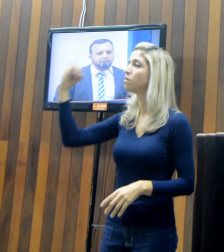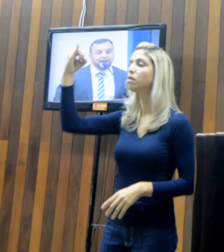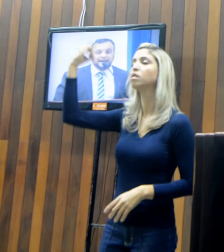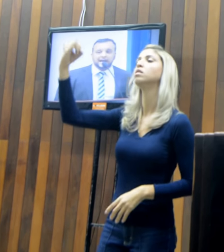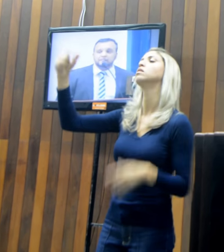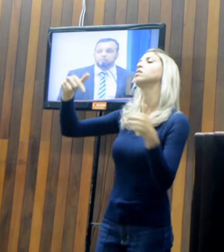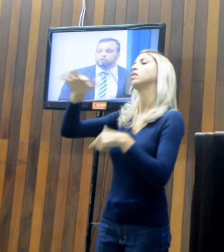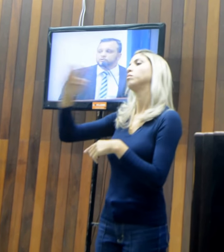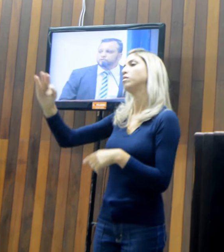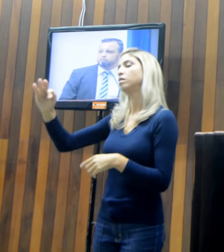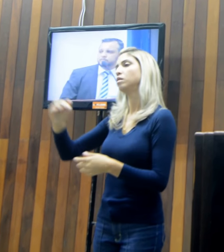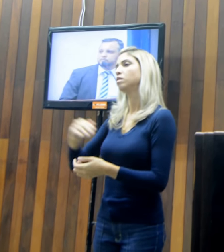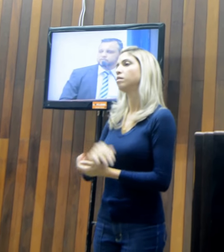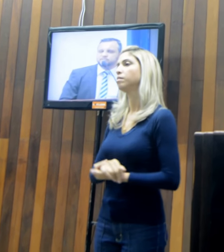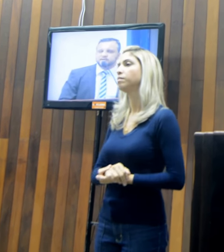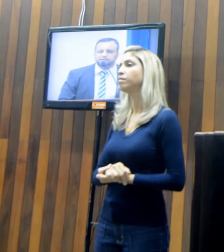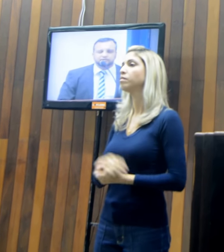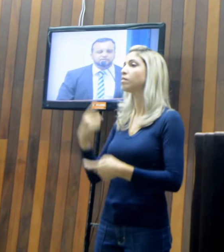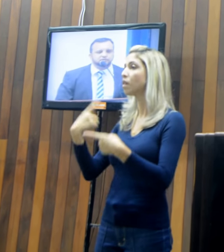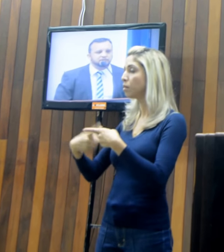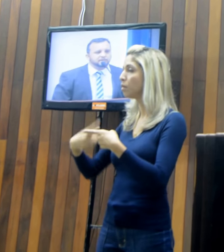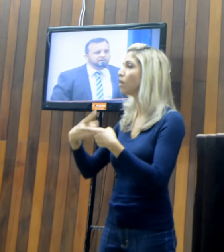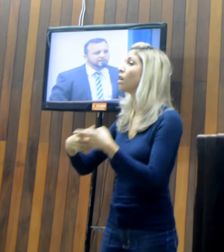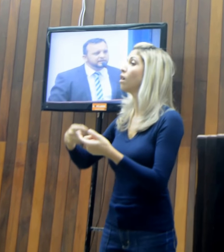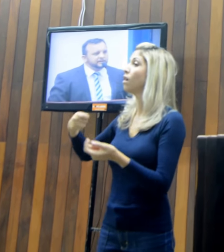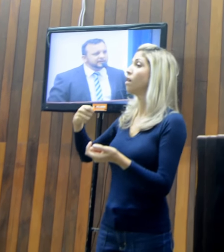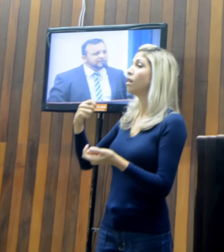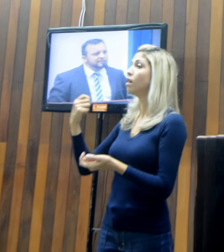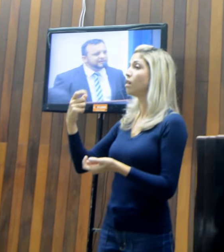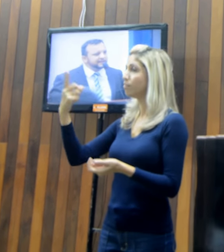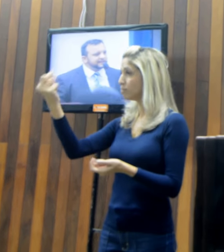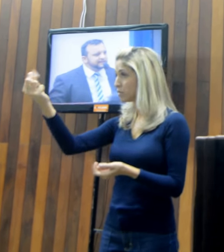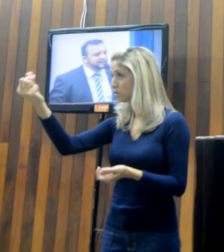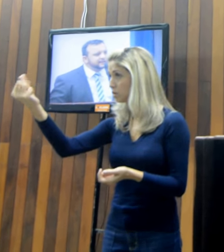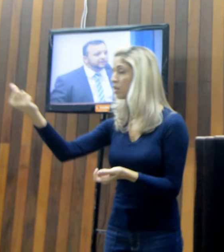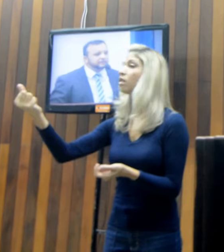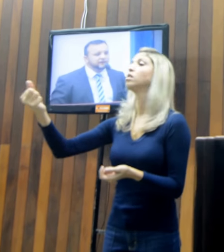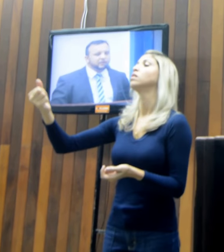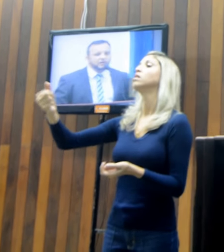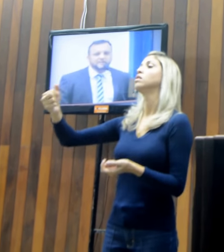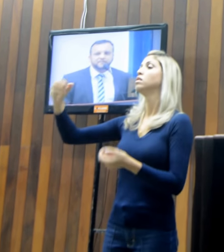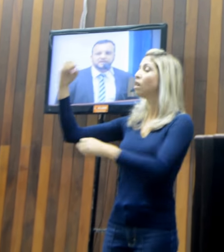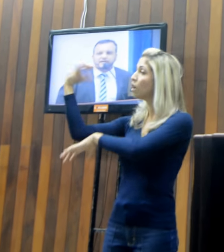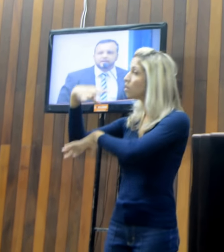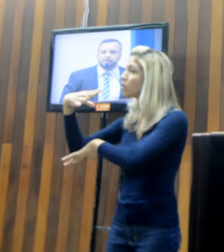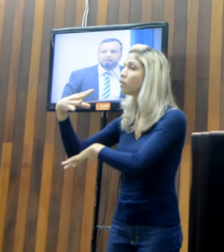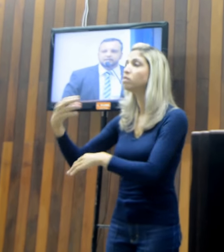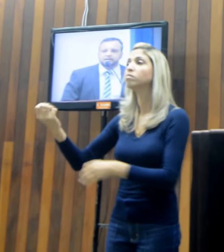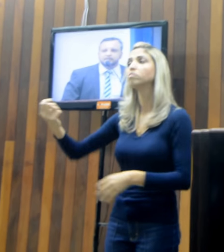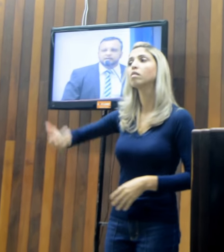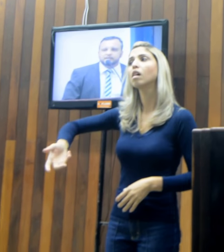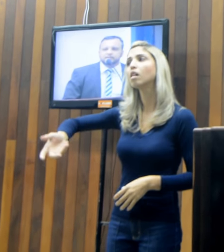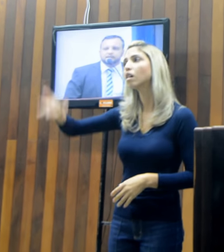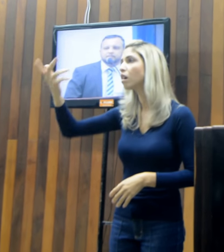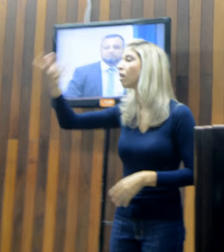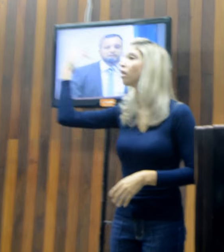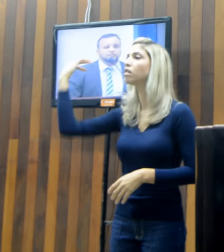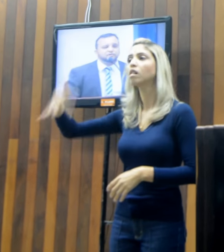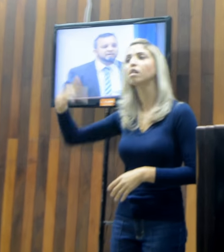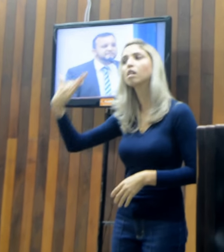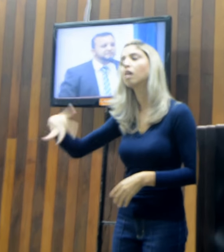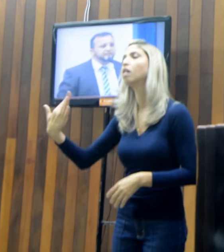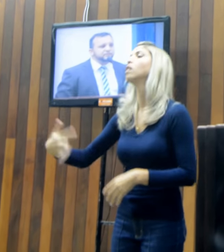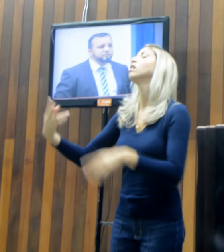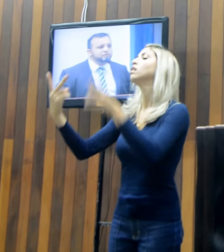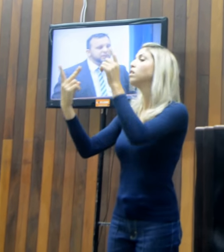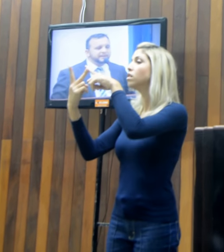pagar muito por um serviço que não deveria ter tanto valor, e ver o